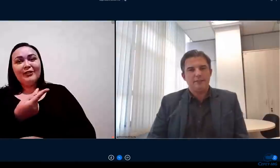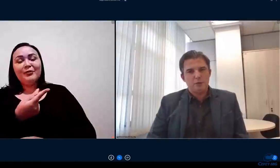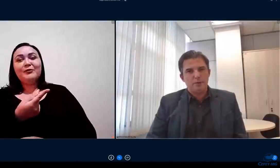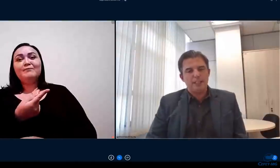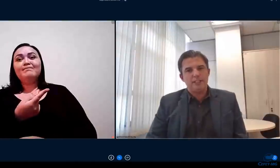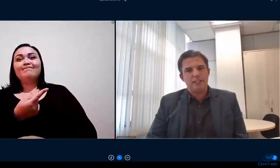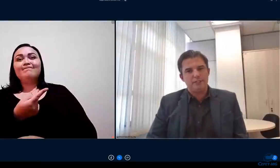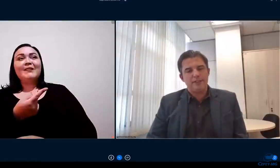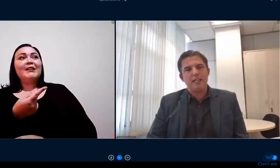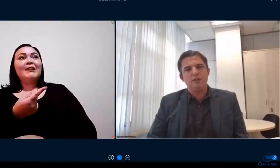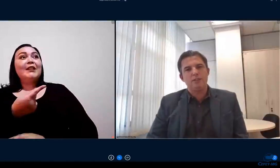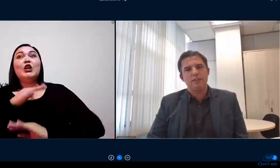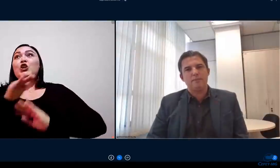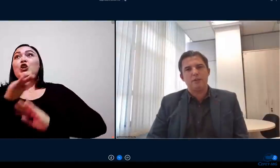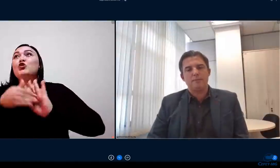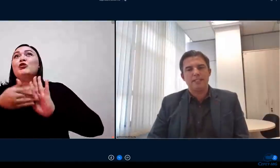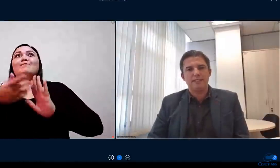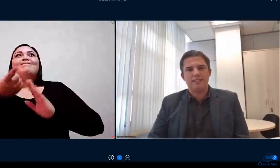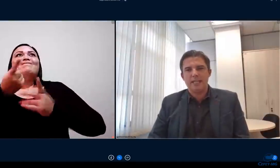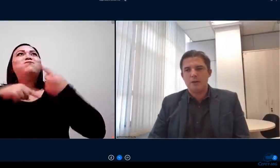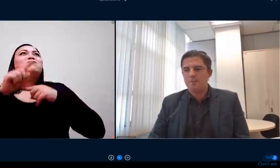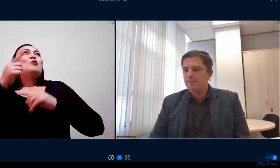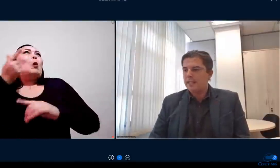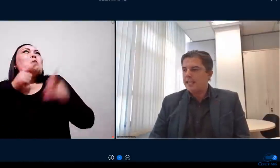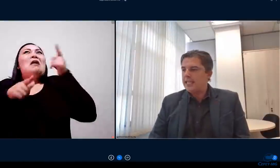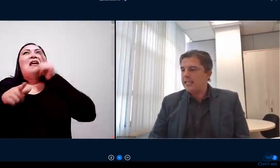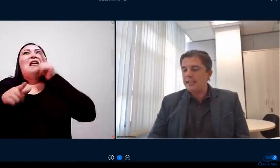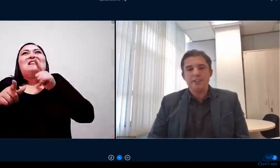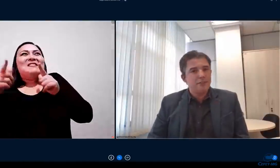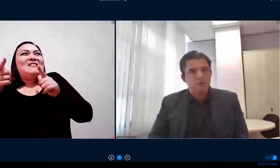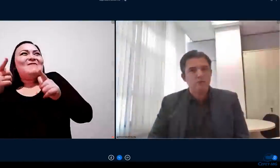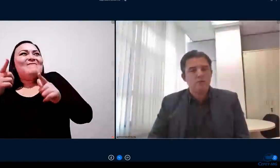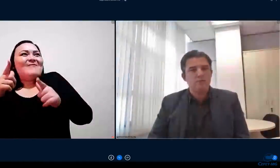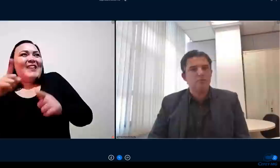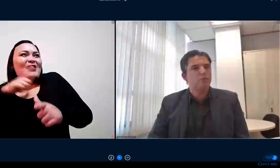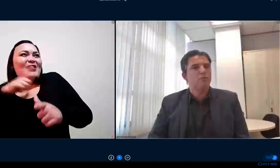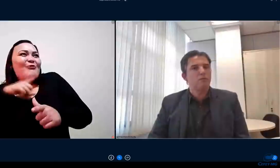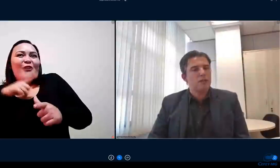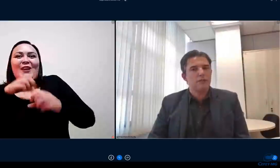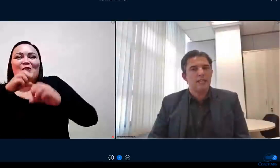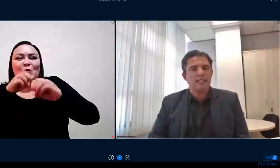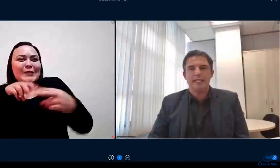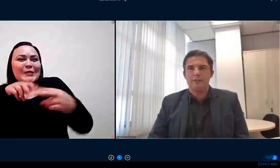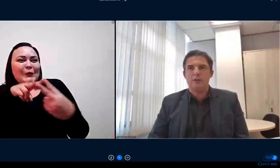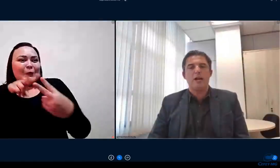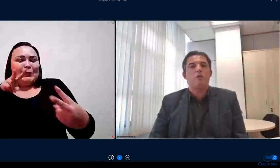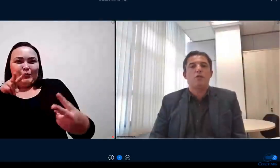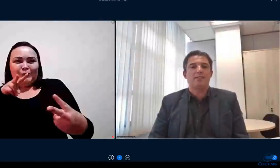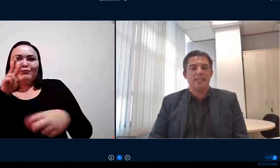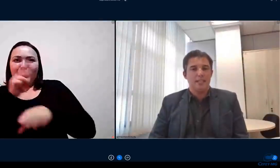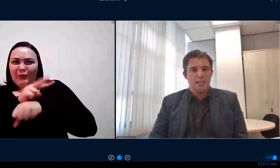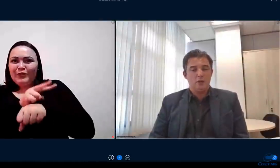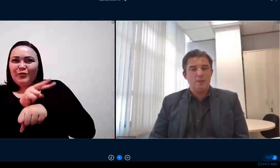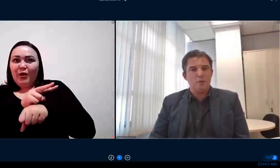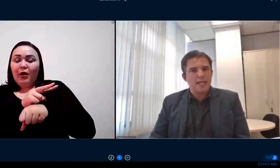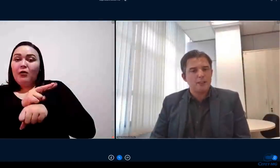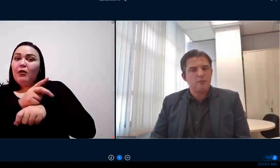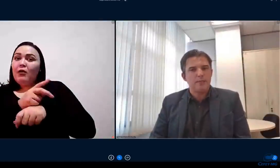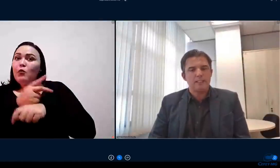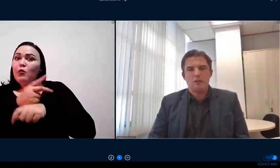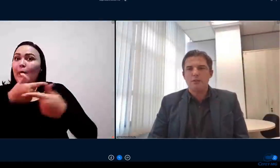gente eventualmente tiver no ensino remoto emergencial ele deve ser visto com cautela ele não é algo a ser